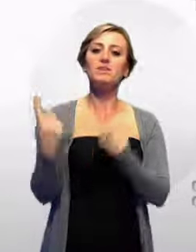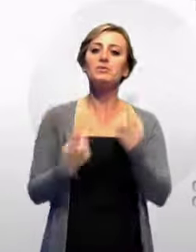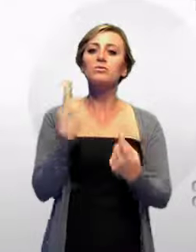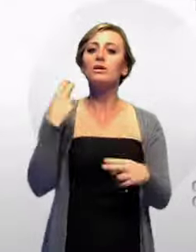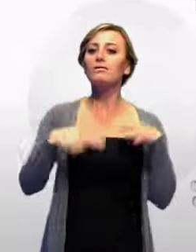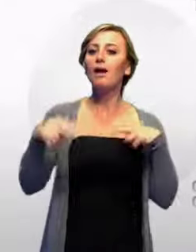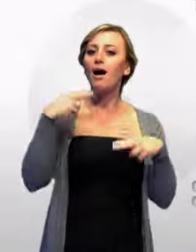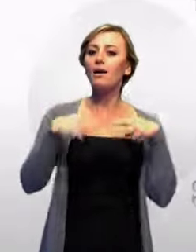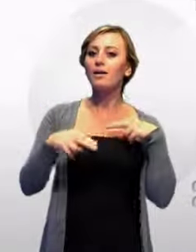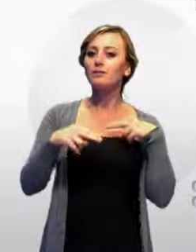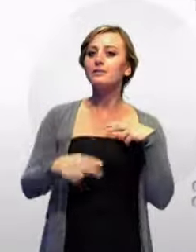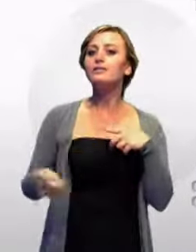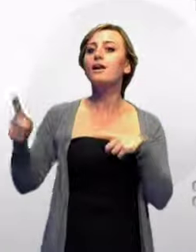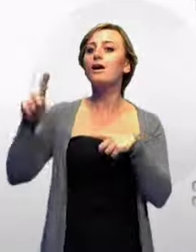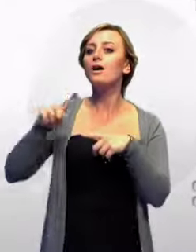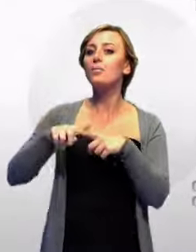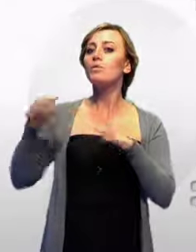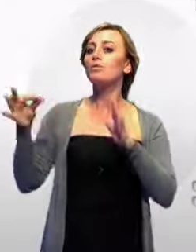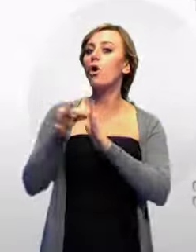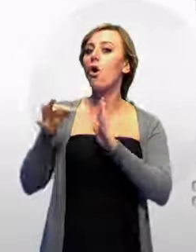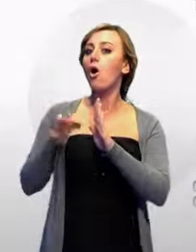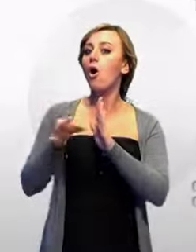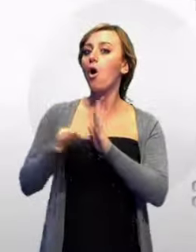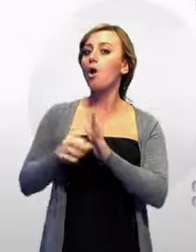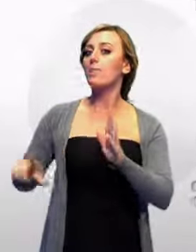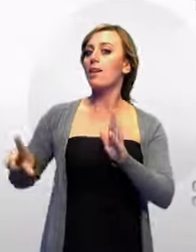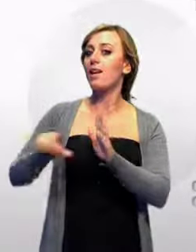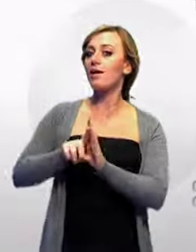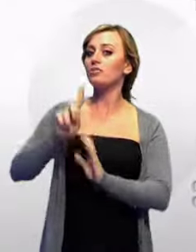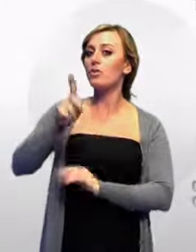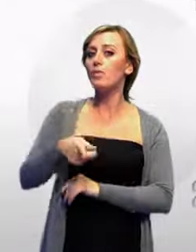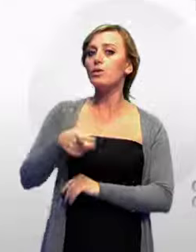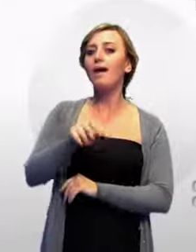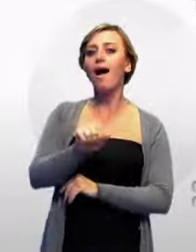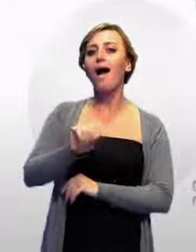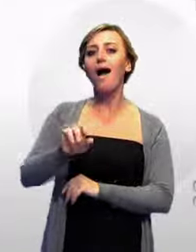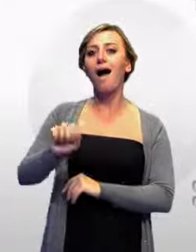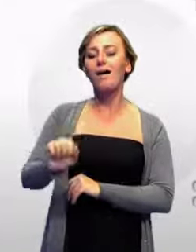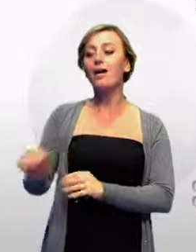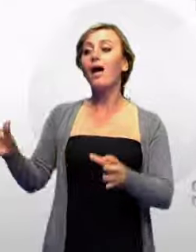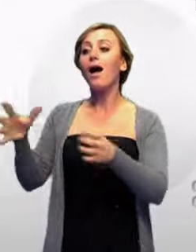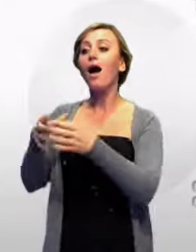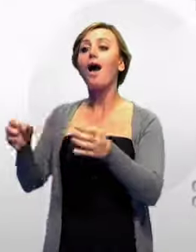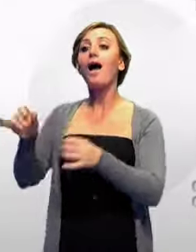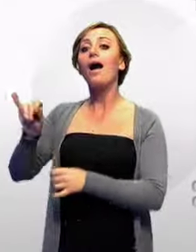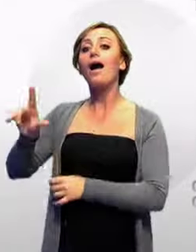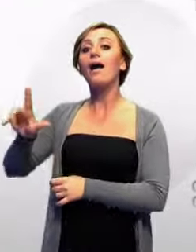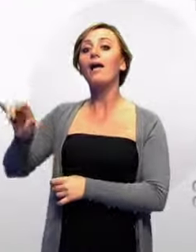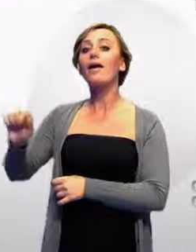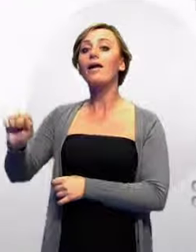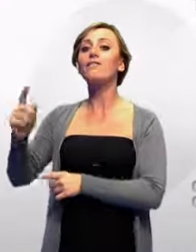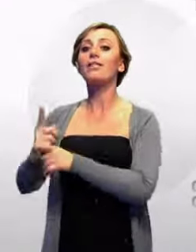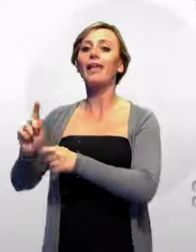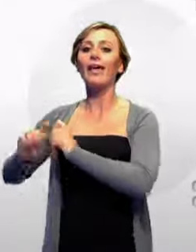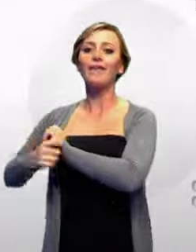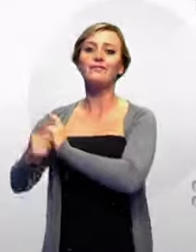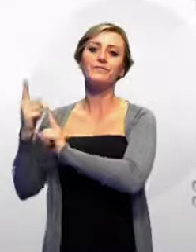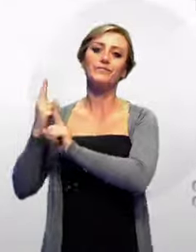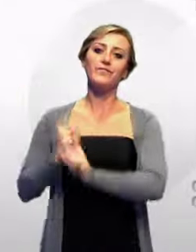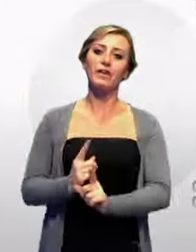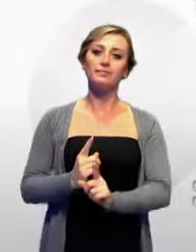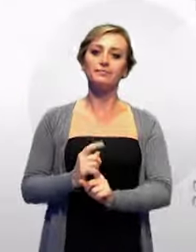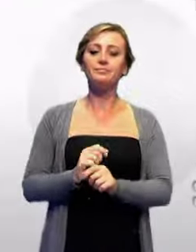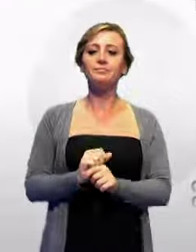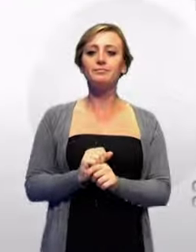attraverso la realizzazione di una rete virtuosa di laboratori per diagnosi precoci nelle zone geografiche esposte a